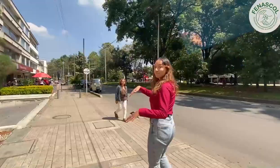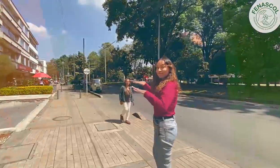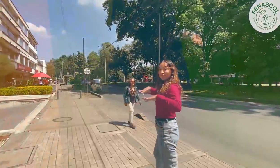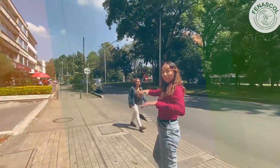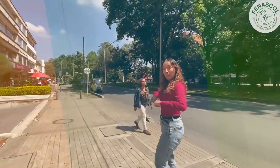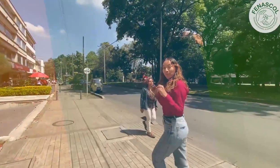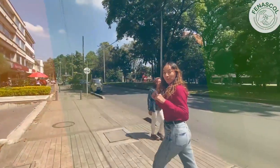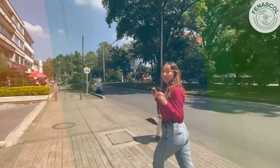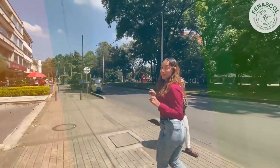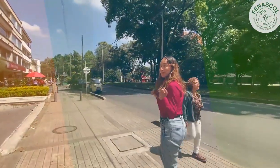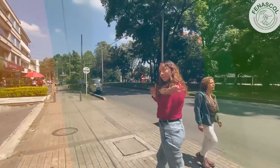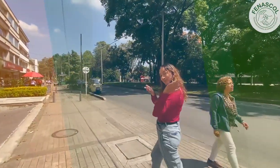Bogotá, ven, vamos.